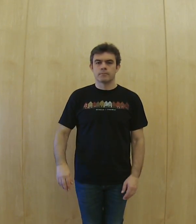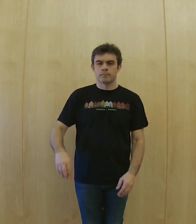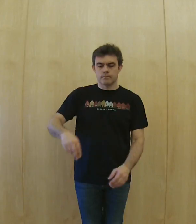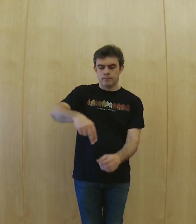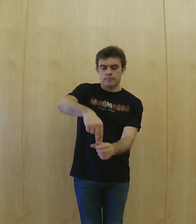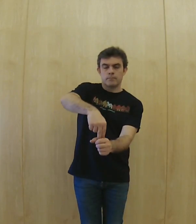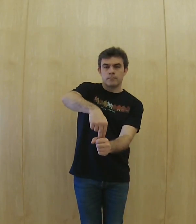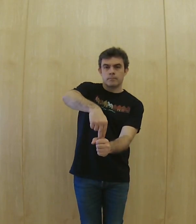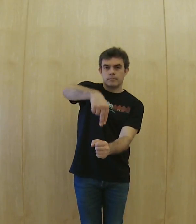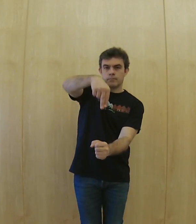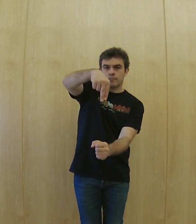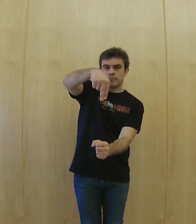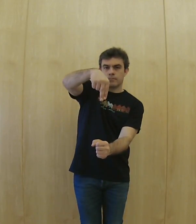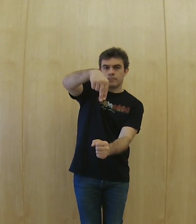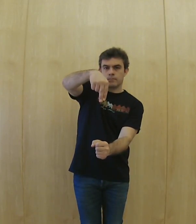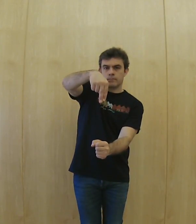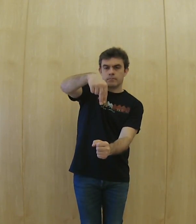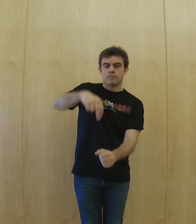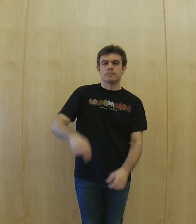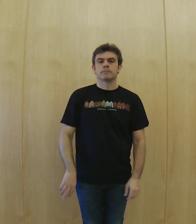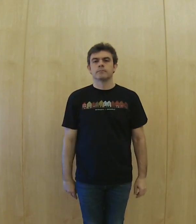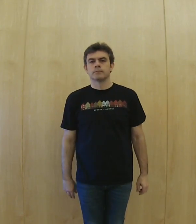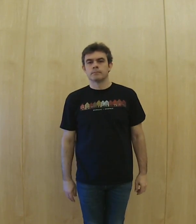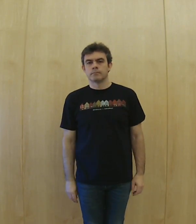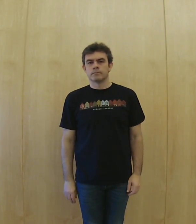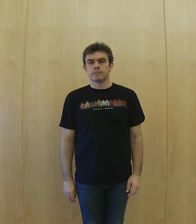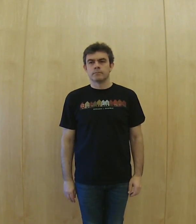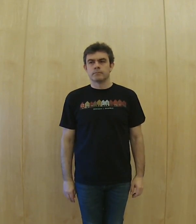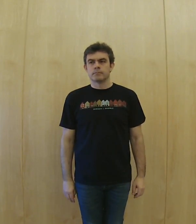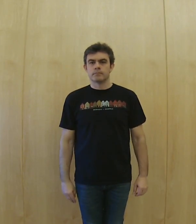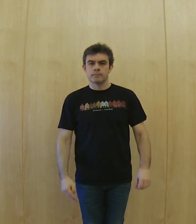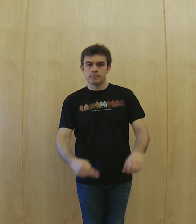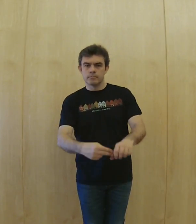movimientos horizontales,